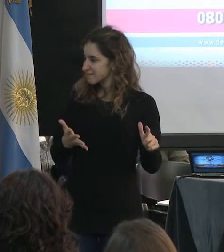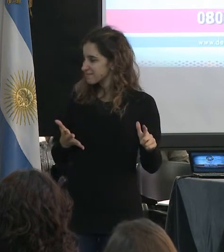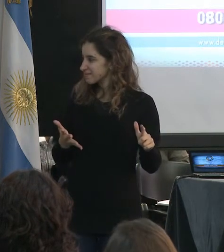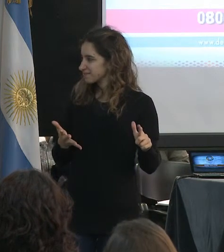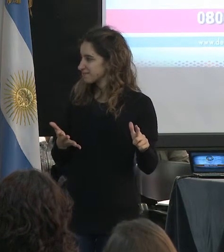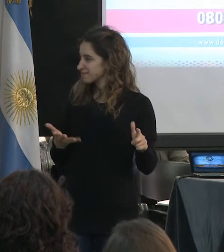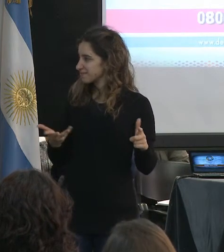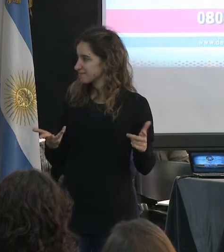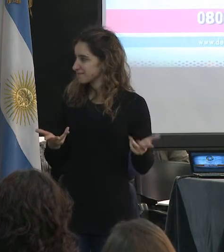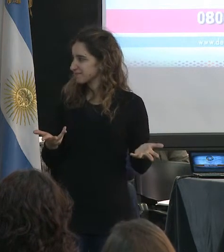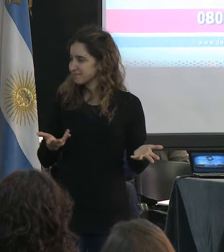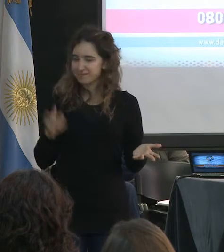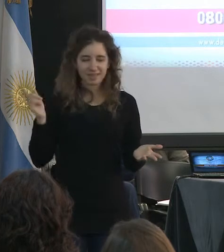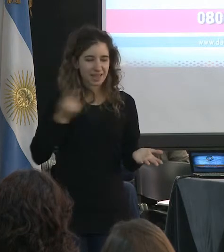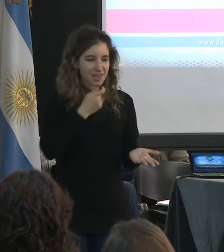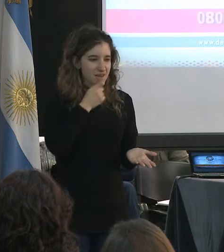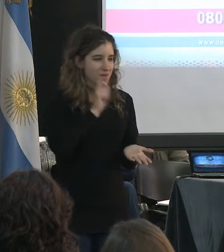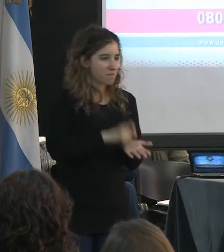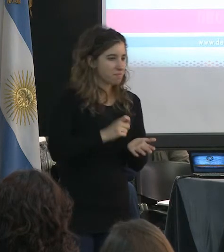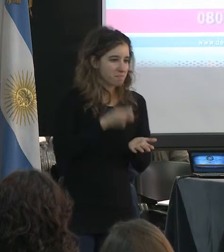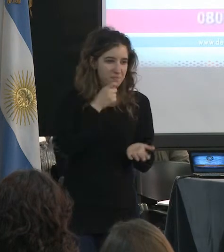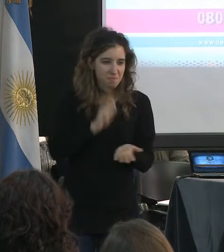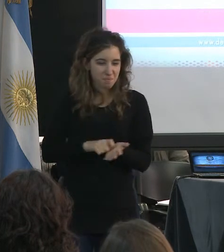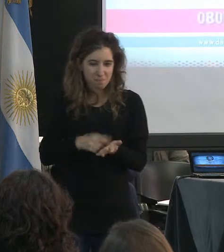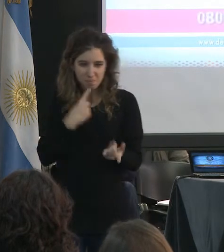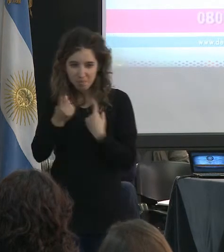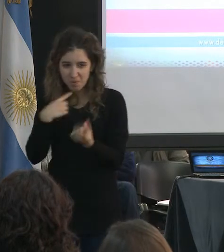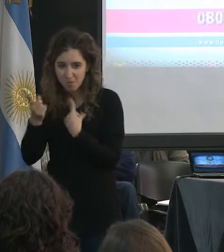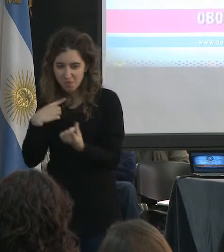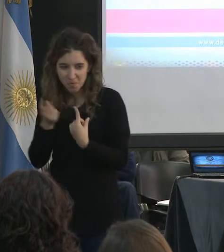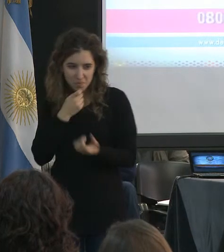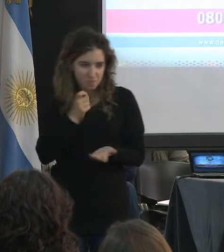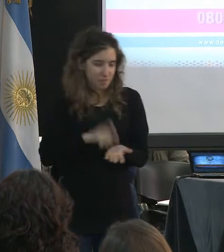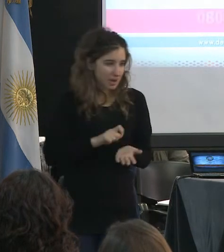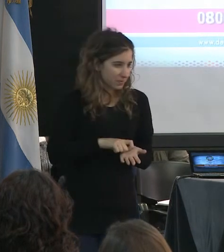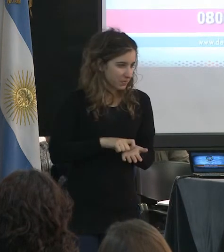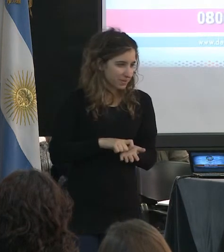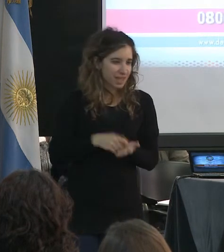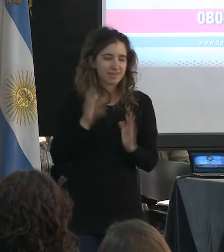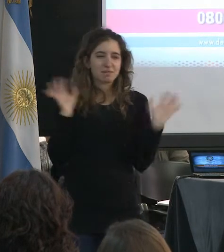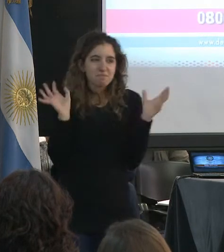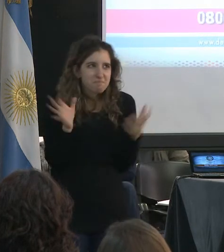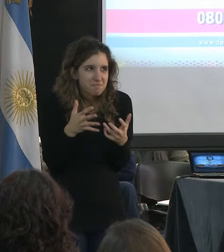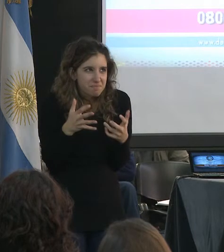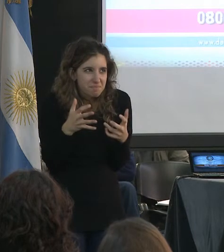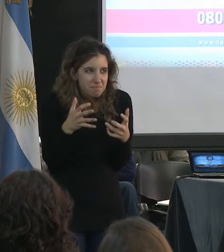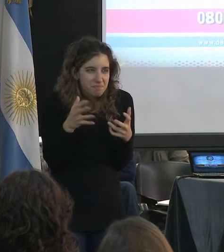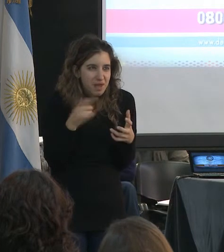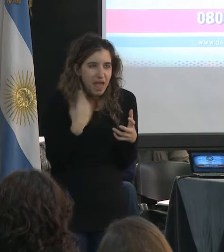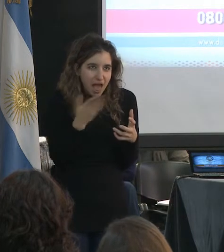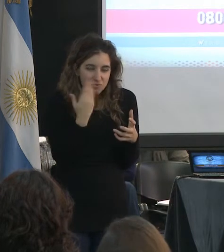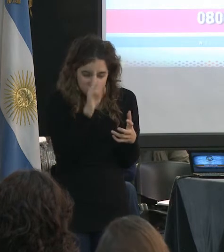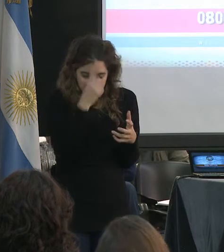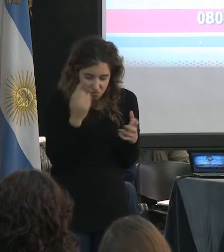donde aquellos que a veces hacemos periodismo no es mucho más fácil expresarnos en un cuarto cerrado y no cuando tenemos público.